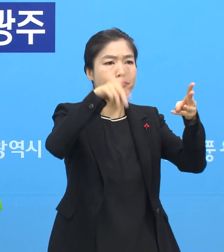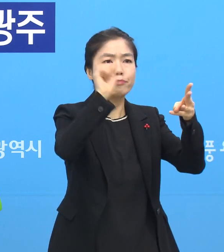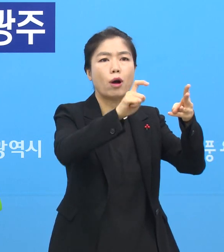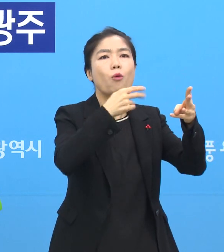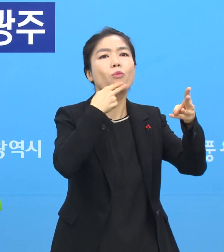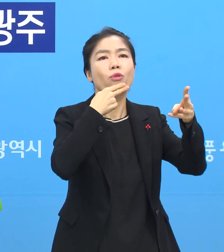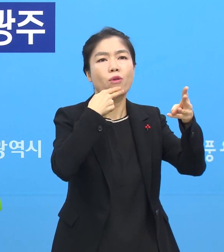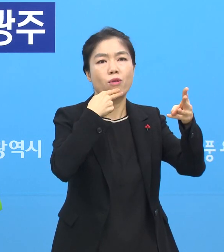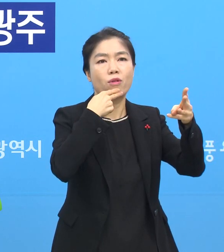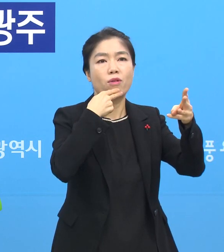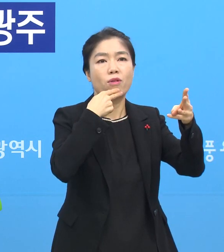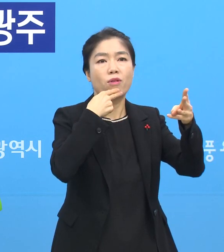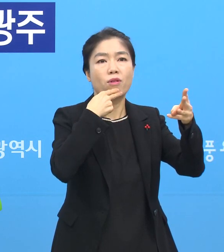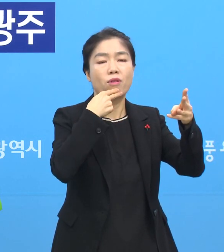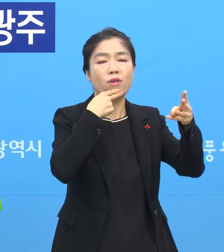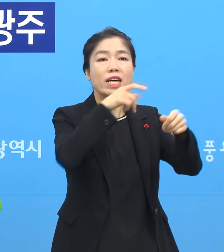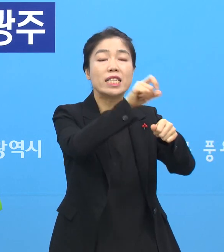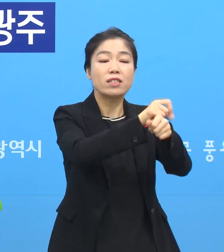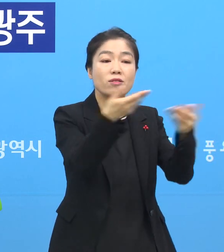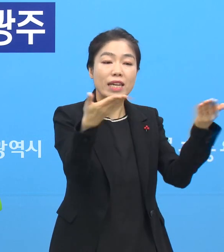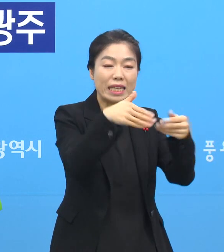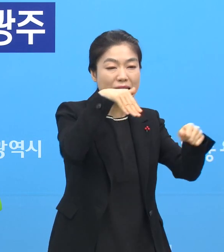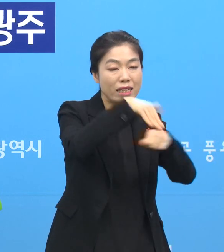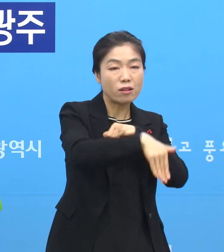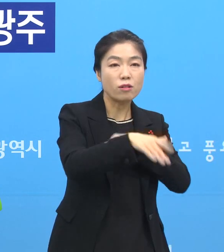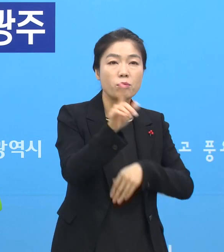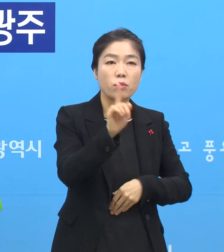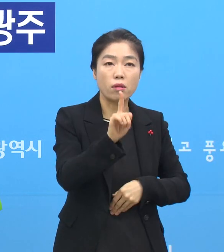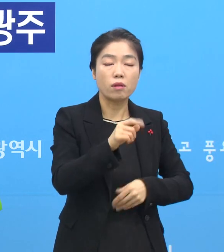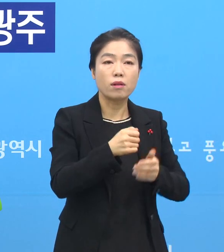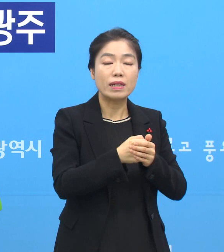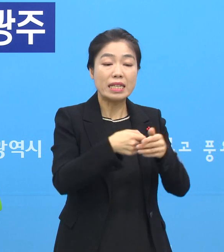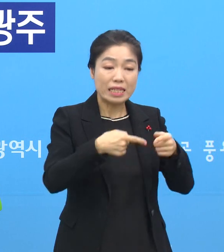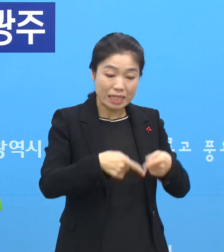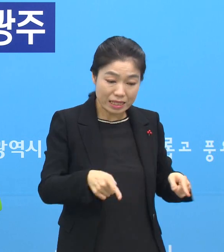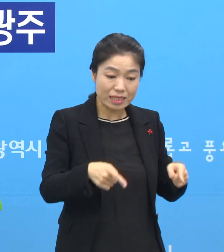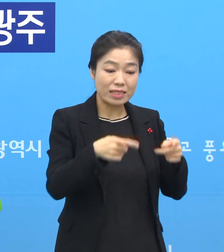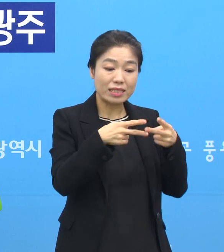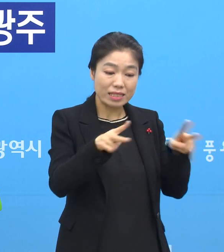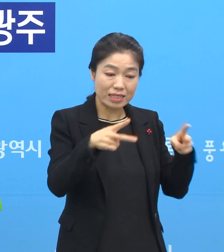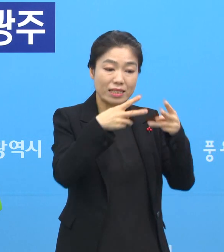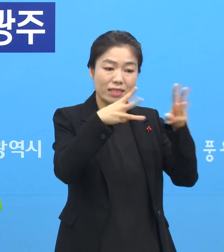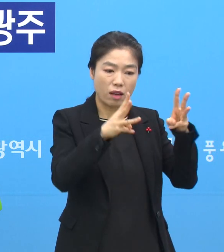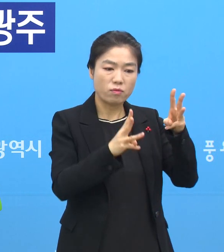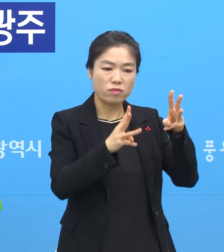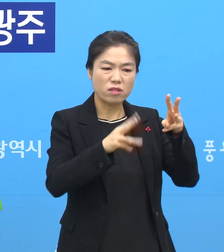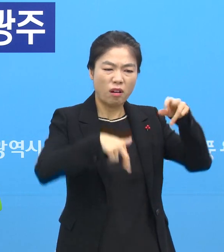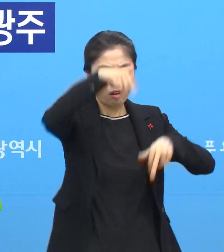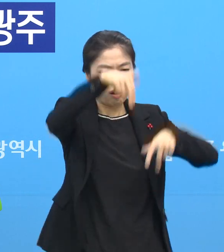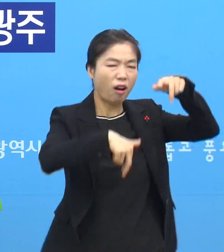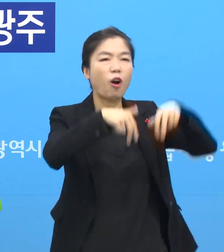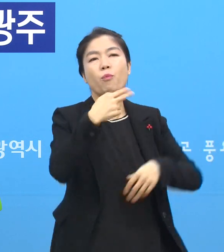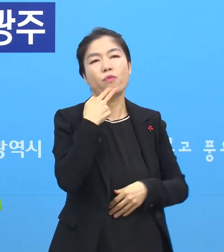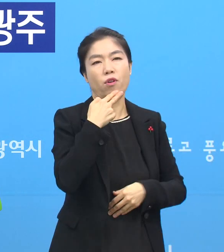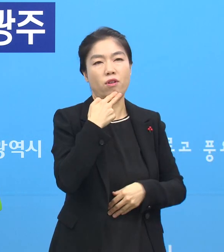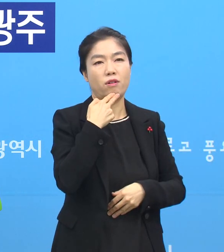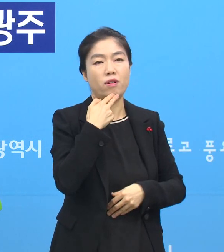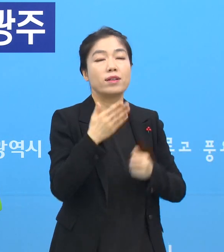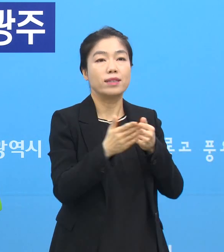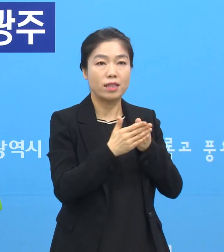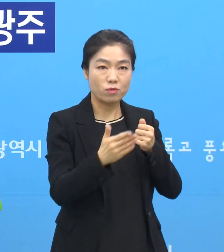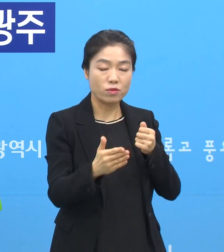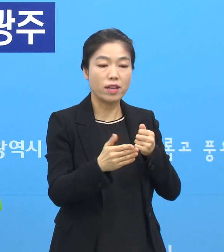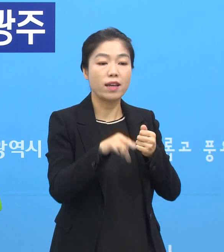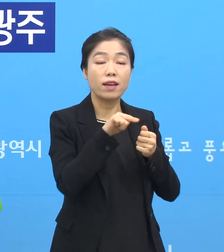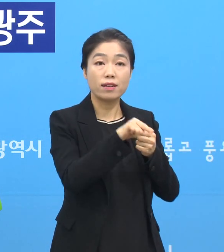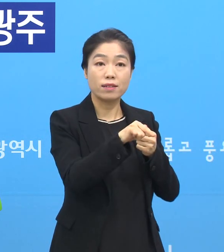환자가 발생하지 않았고 직원들의 근무 형태도 1층과 2층과 3층이 오가지를 않았습니다. 그래서 여기는